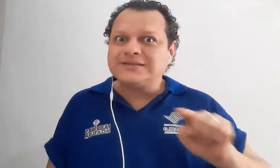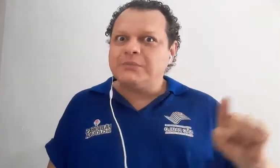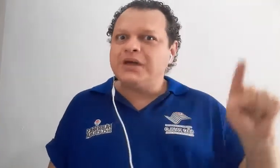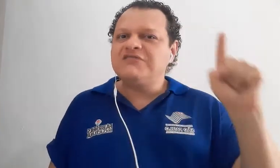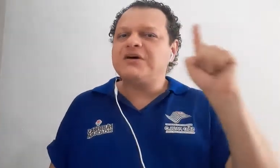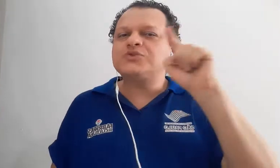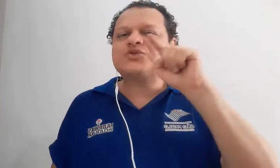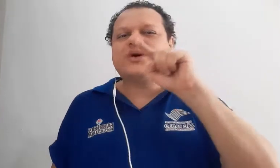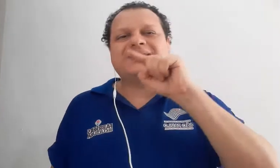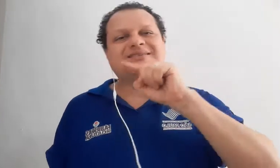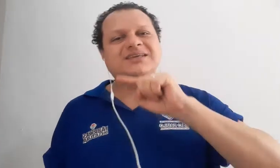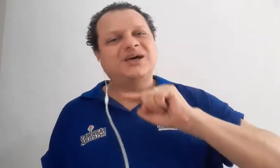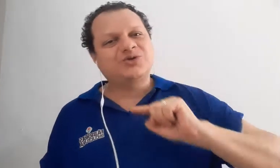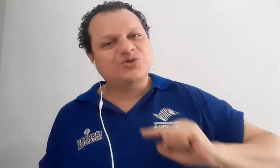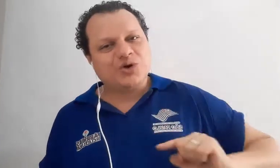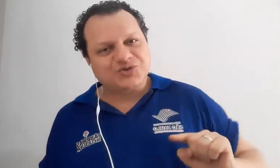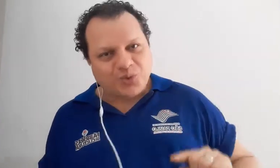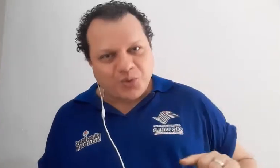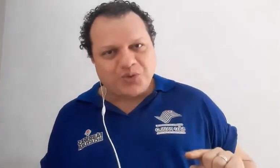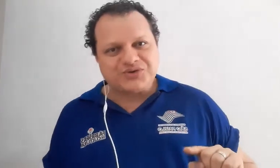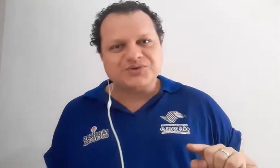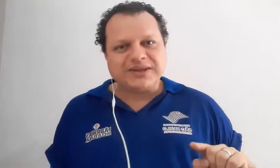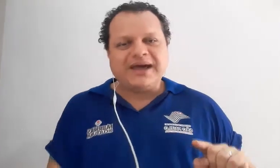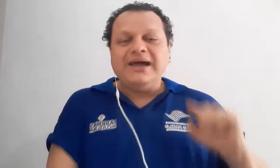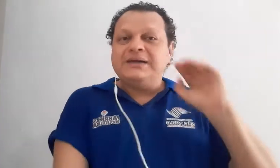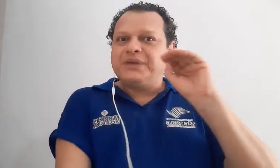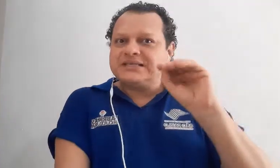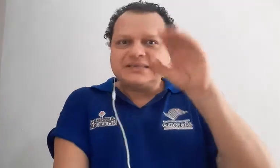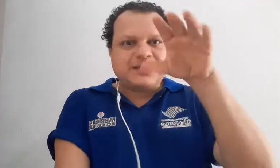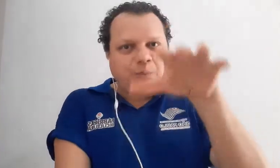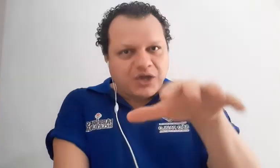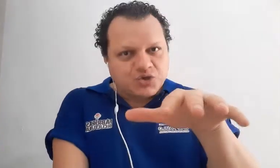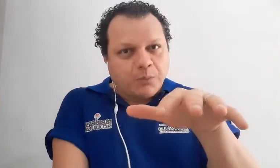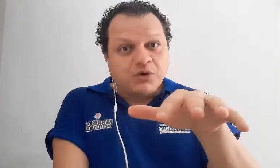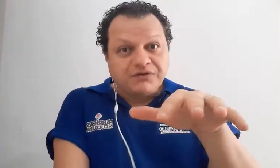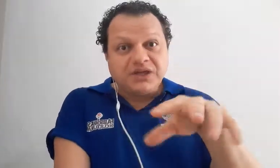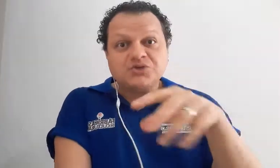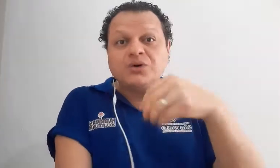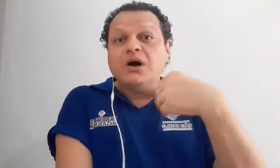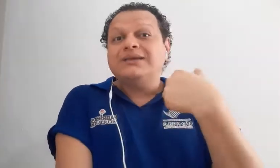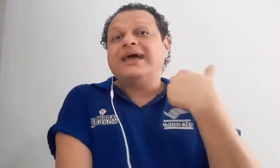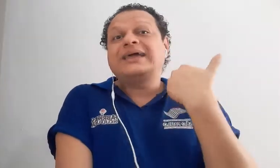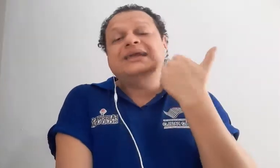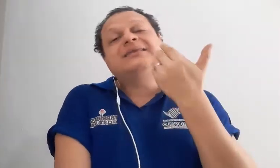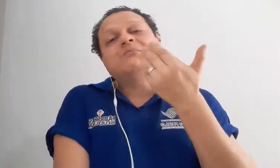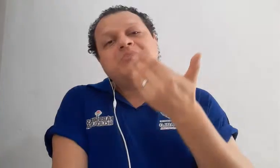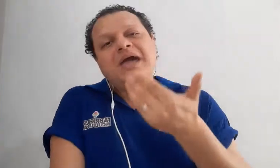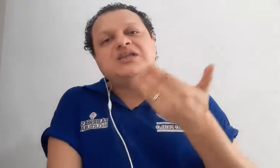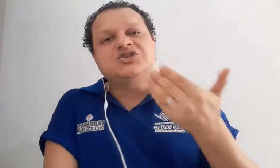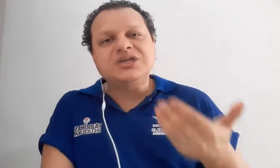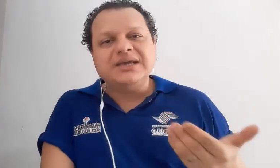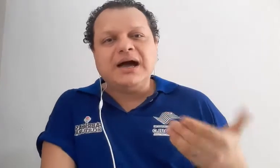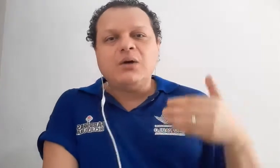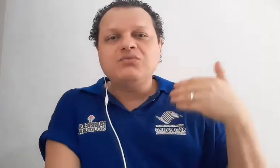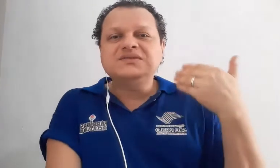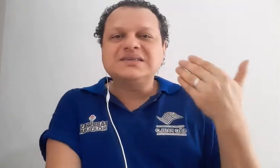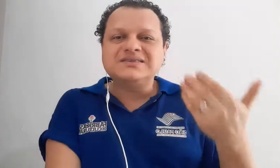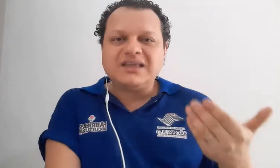também vamos conhecer no nosso curso, né, presencialmente ou por vídeo, que ele também tinha um sistema